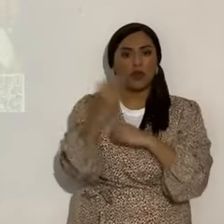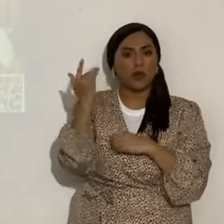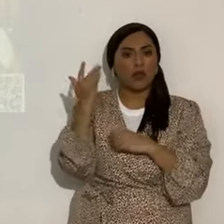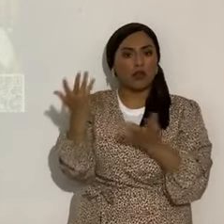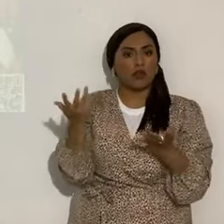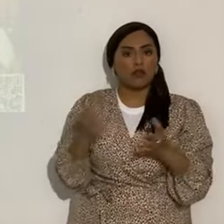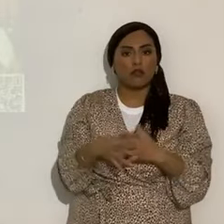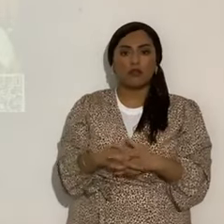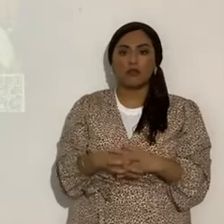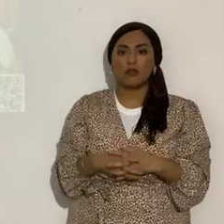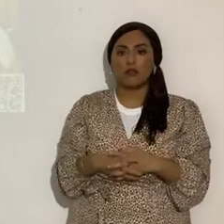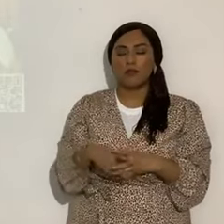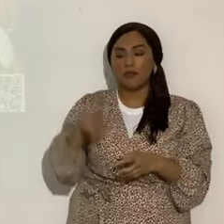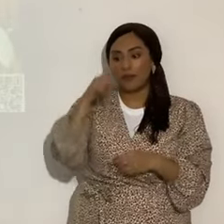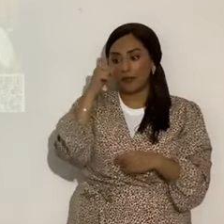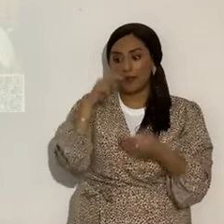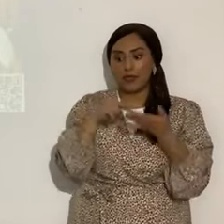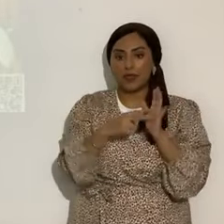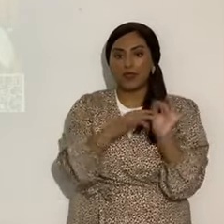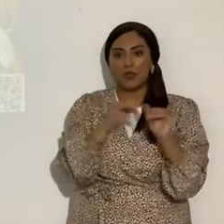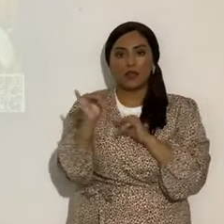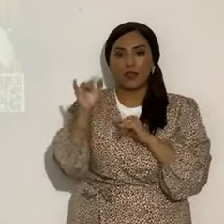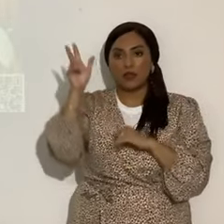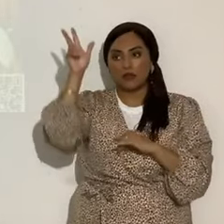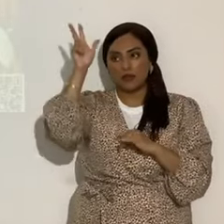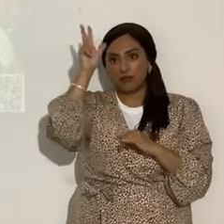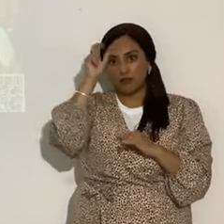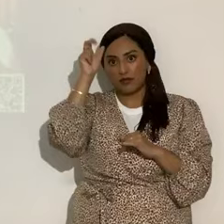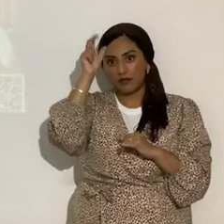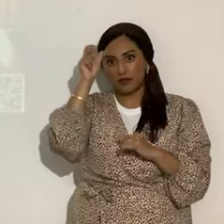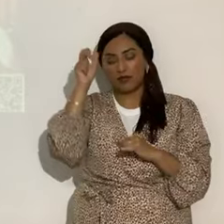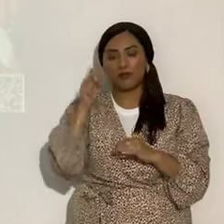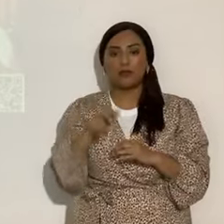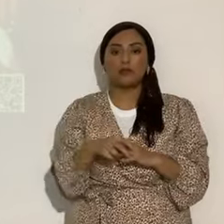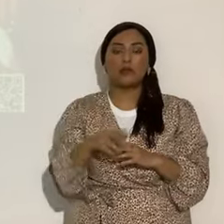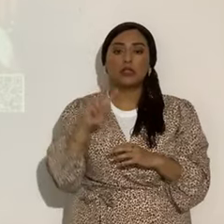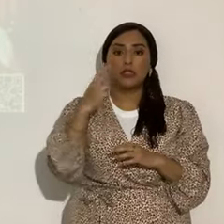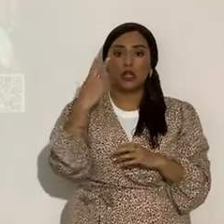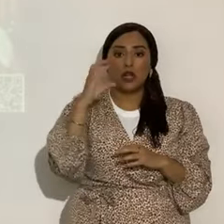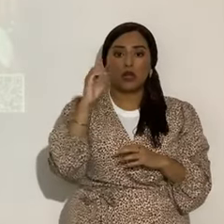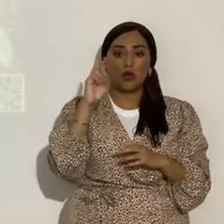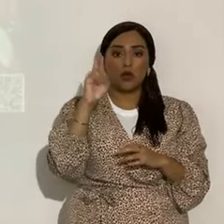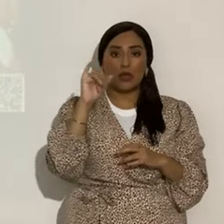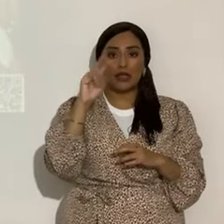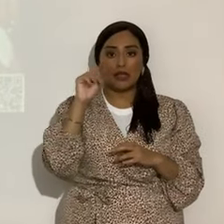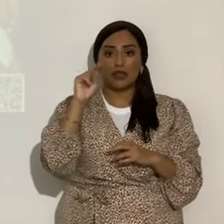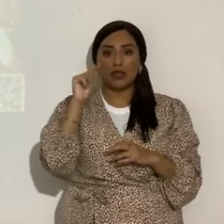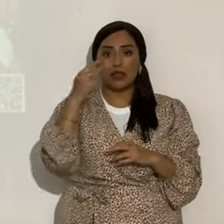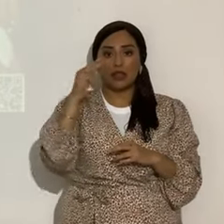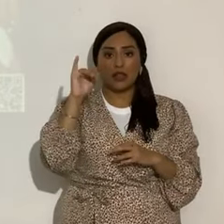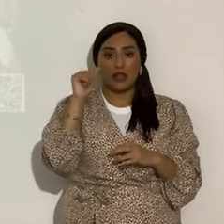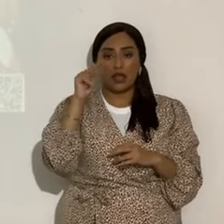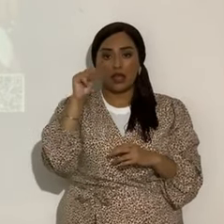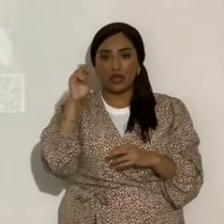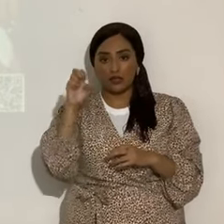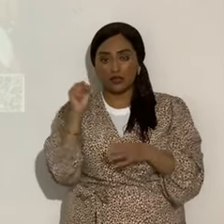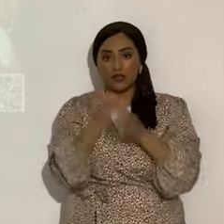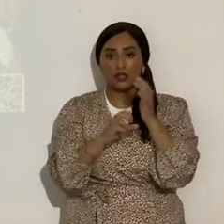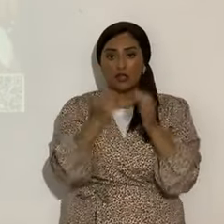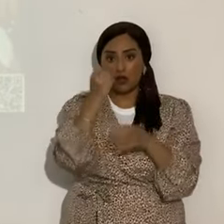Porque es una repensación de Hasatán. Y en 2 Corintios 11, anótenlo, 2 Corintios 11, verso 14 al